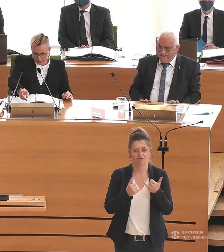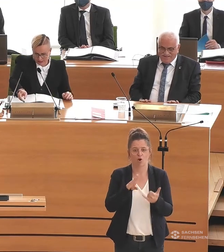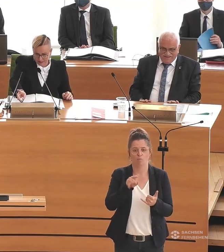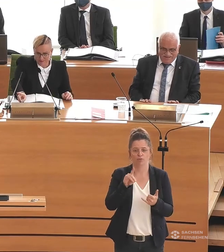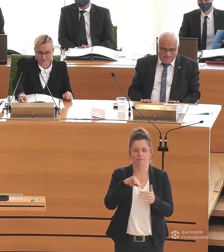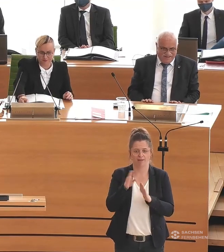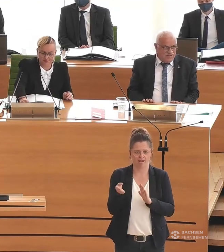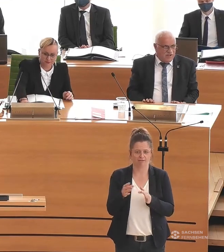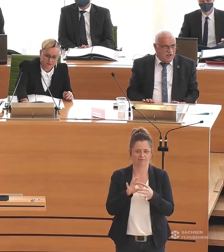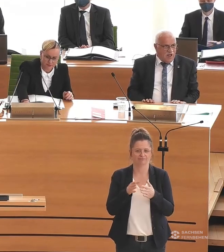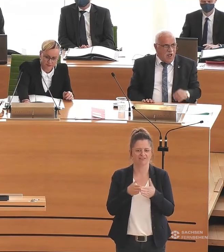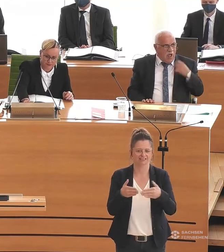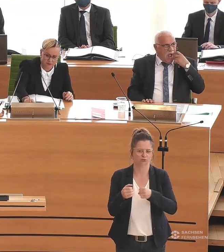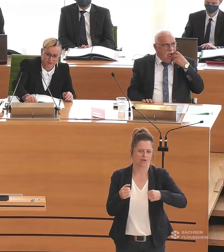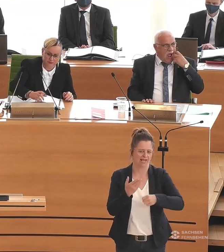für die Fraktion Die Linke.